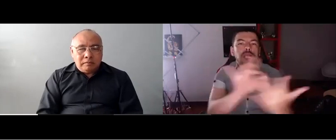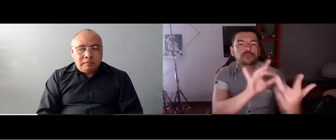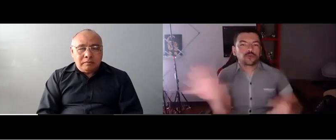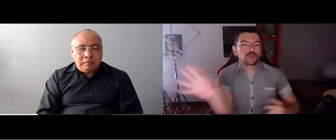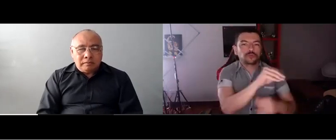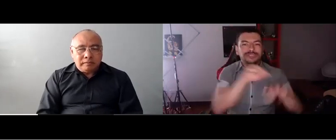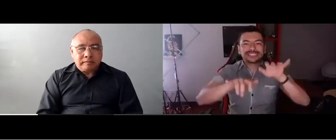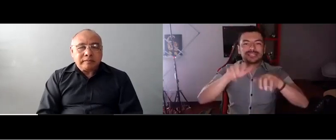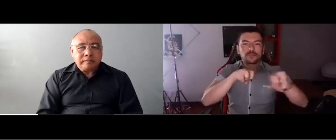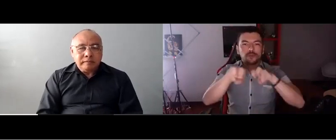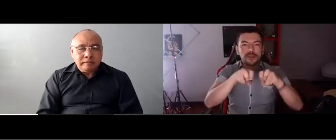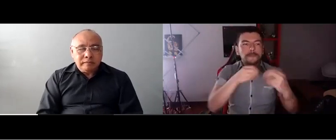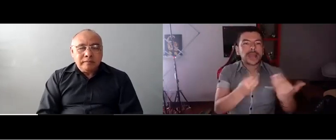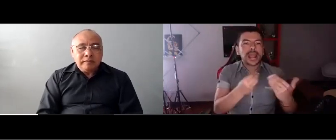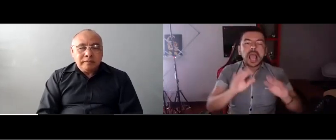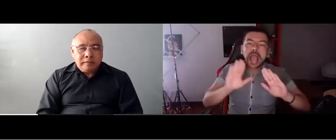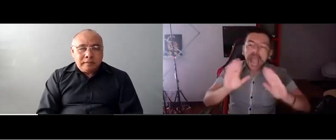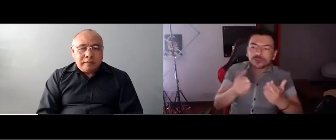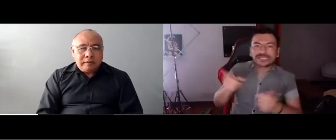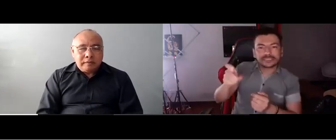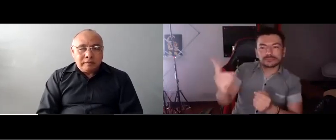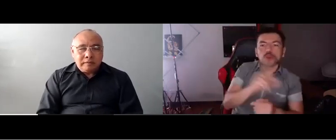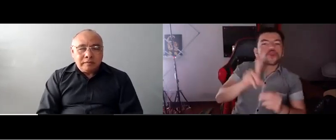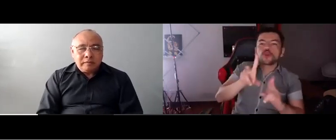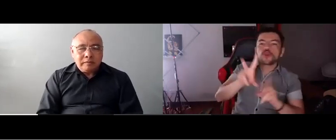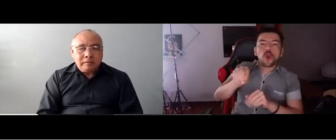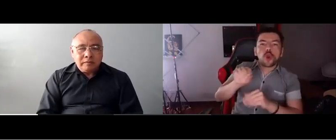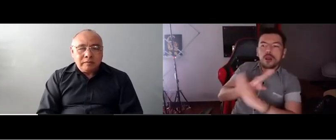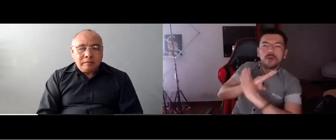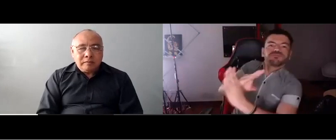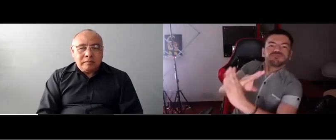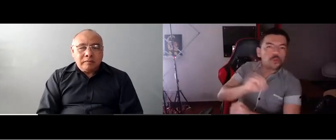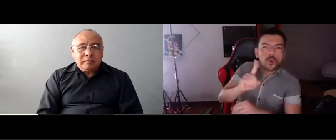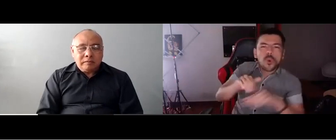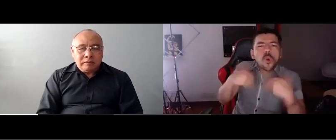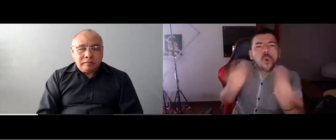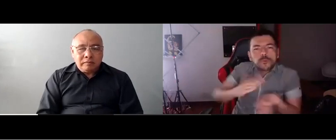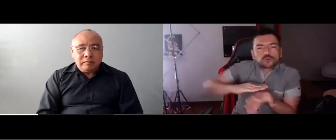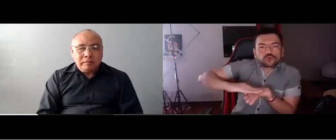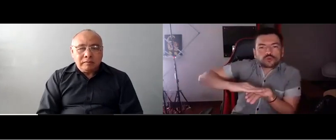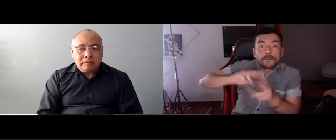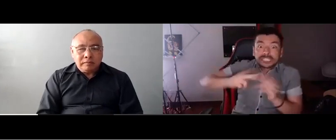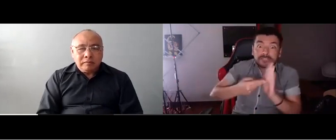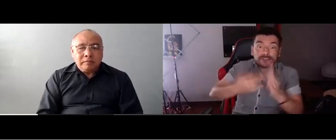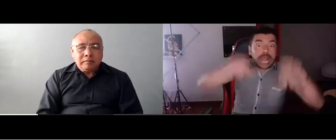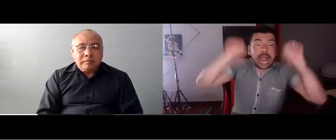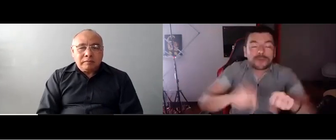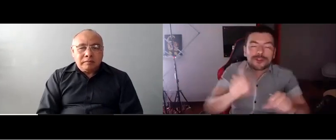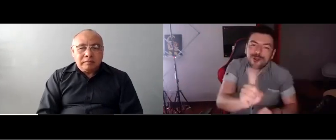Que nos digan en qué lugar fue que se expidió su licencia y en qué fecha. Esto